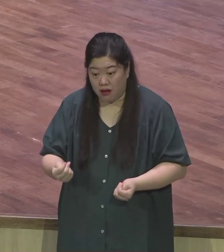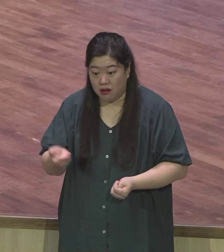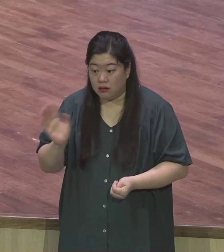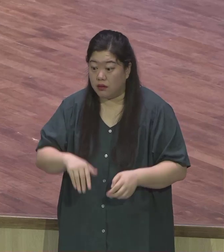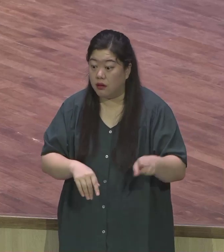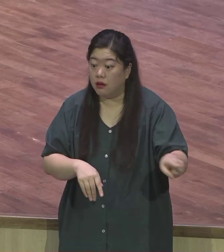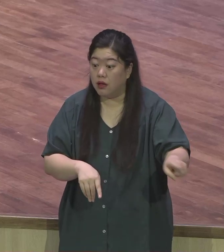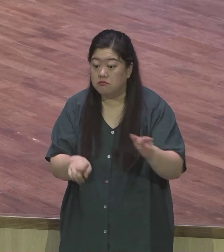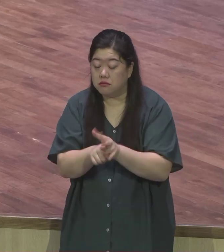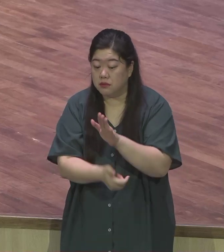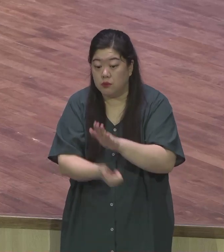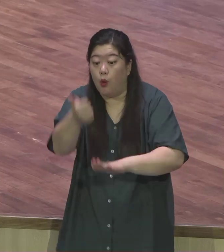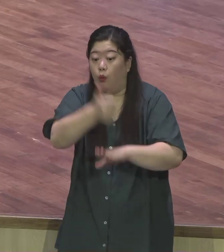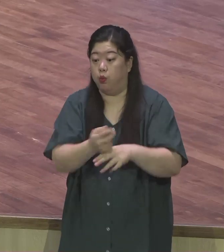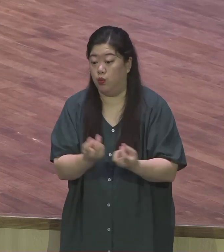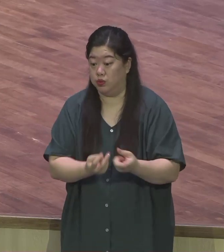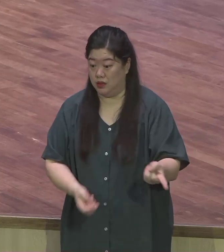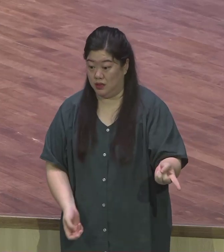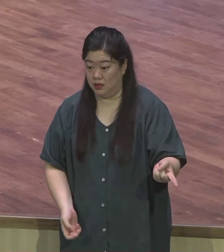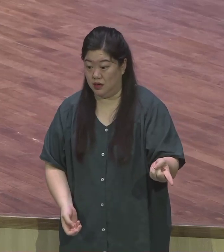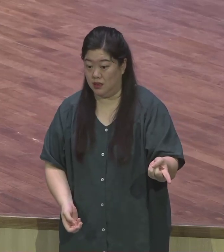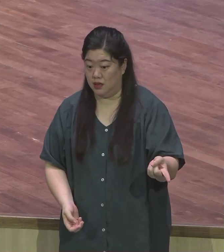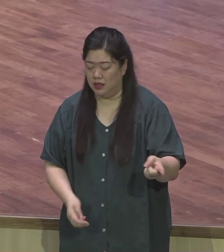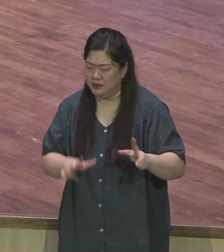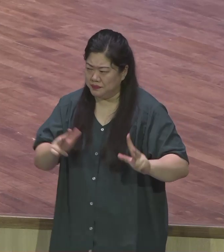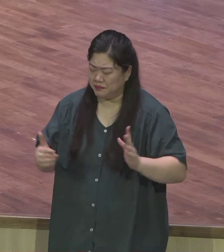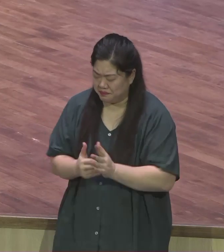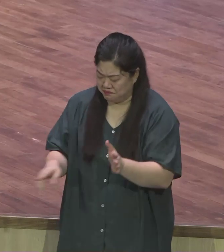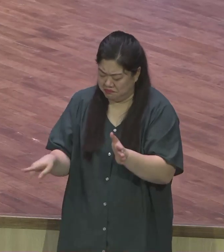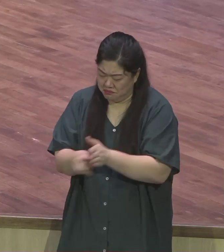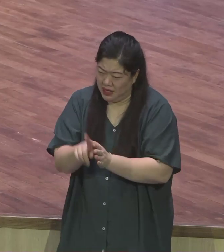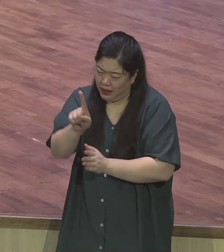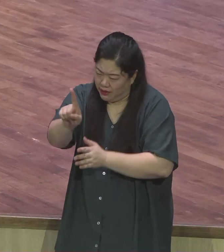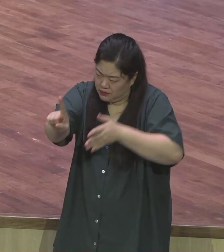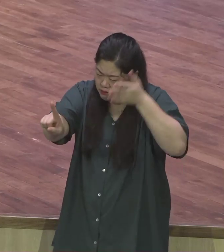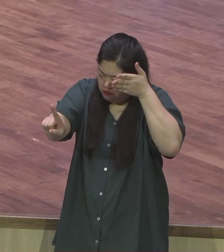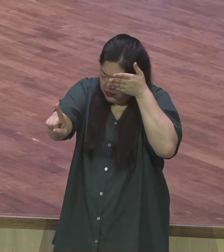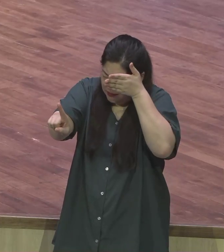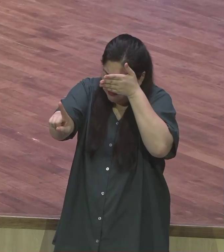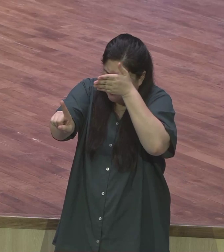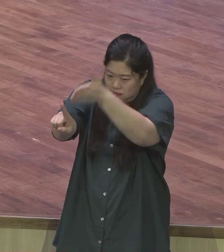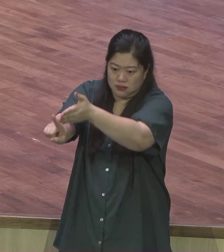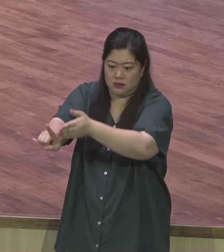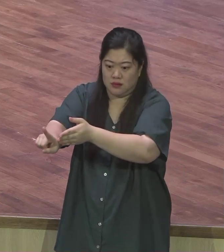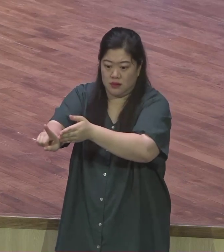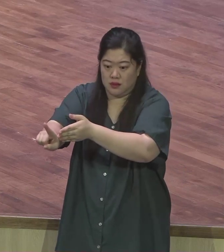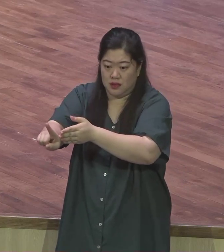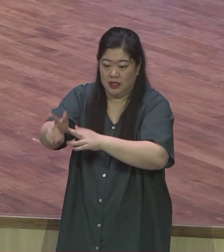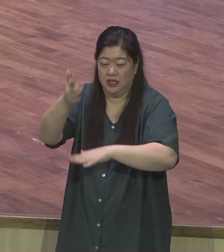믿음의 승부사로 지금까지도 이 시대까지 우리에게도 정말 믿음의 롤 모델로 남겨지고 있습니다